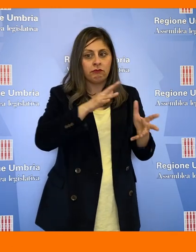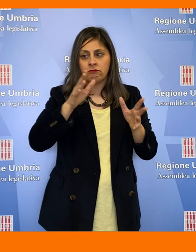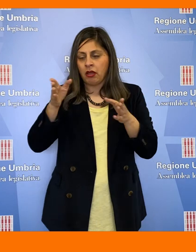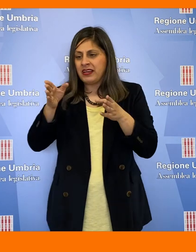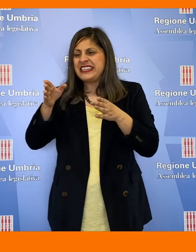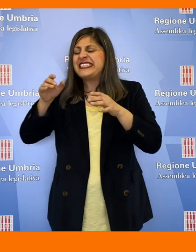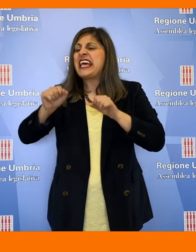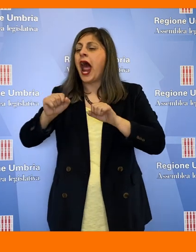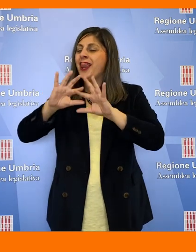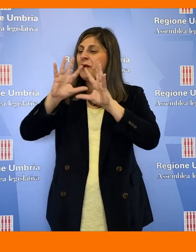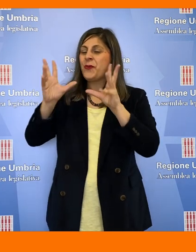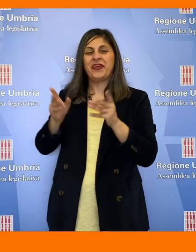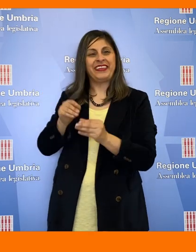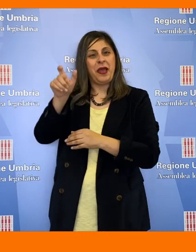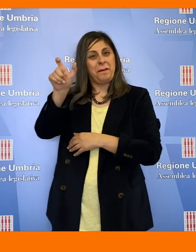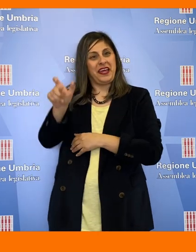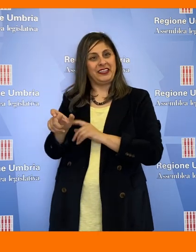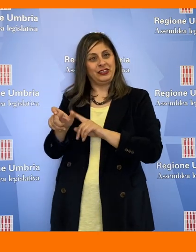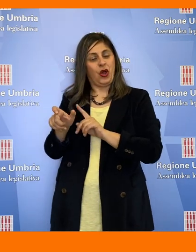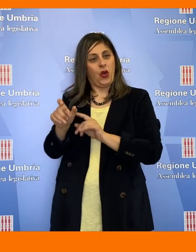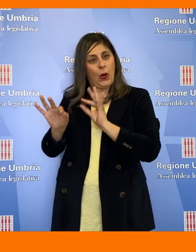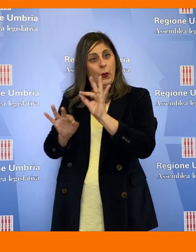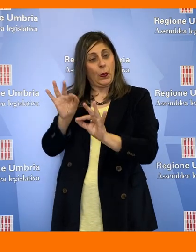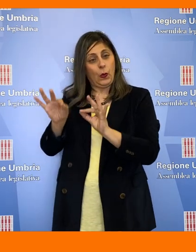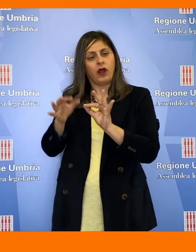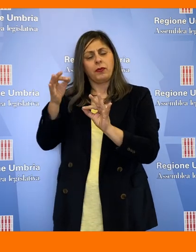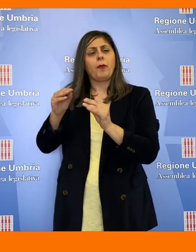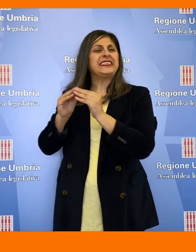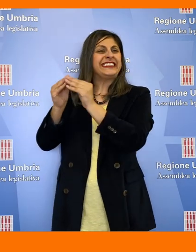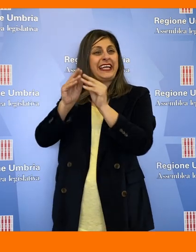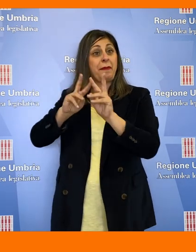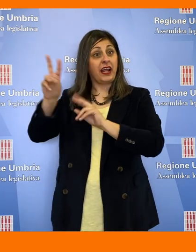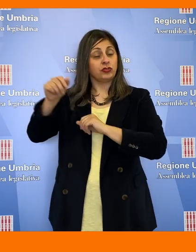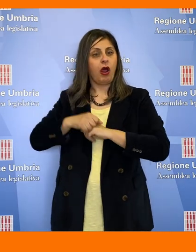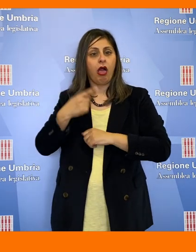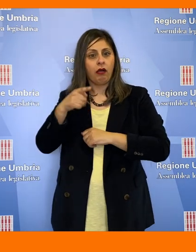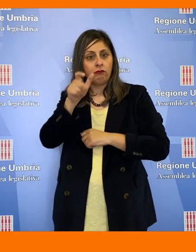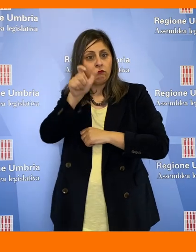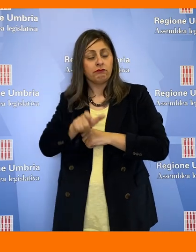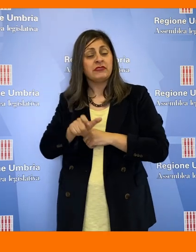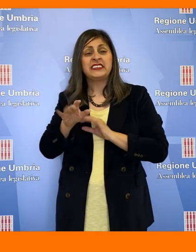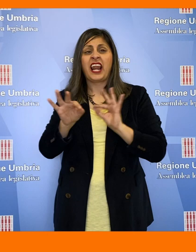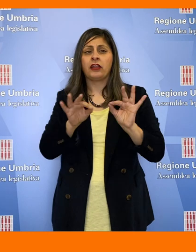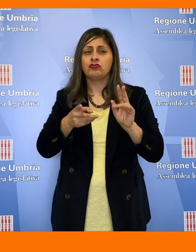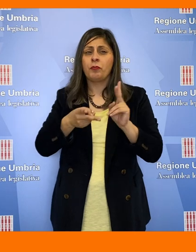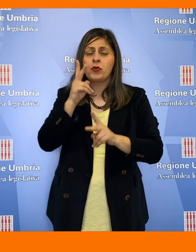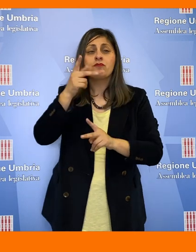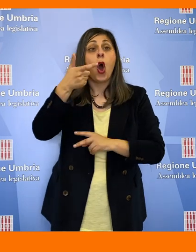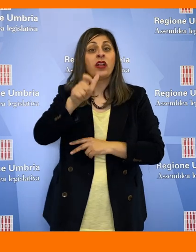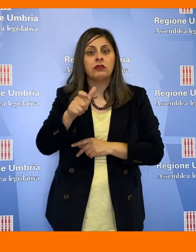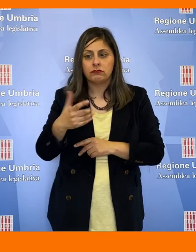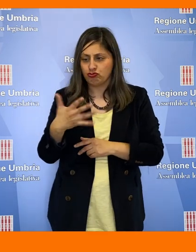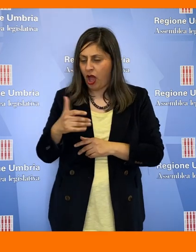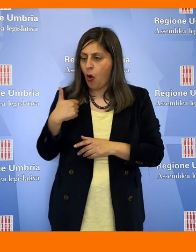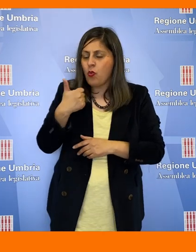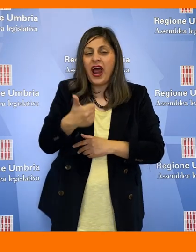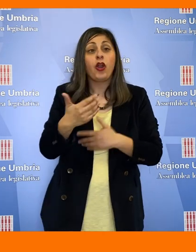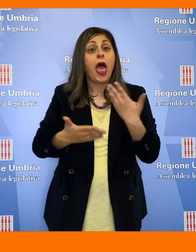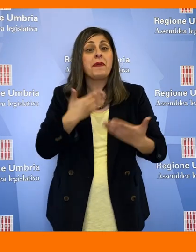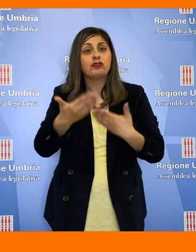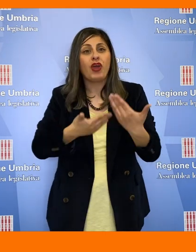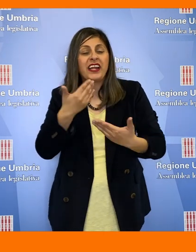salute della persona nel sistema sanitario nazionale. È ancor più strategica dopo oltre un anno di emergenza sanitaria che ha